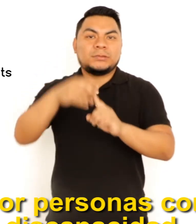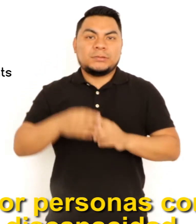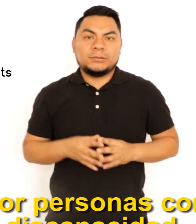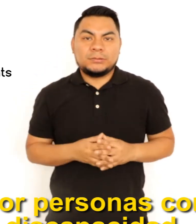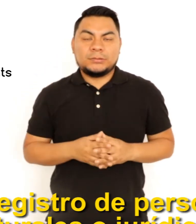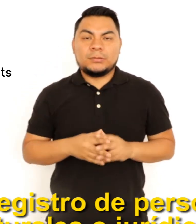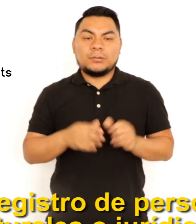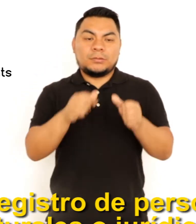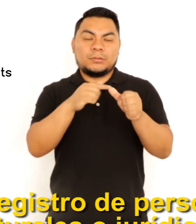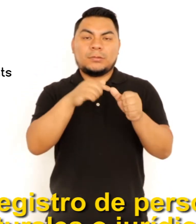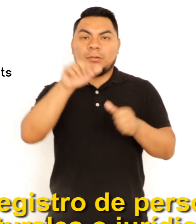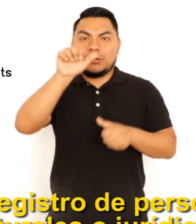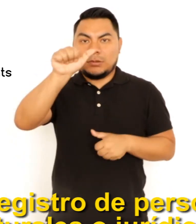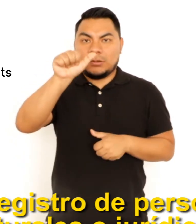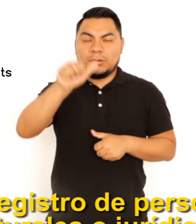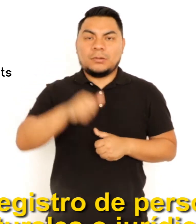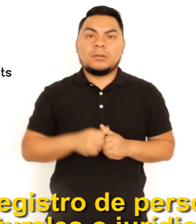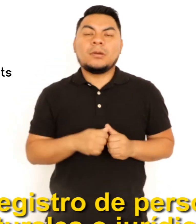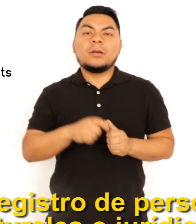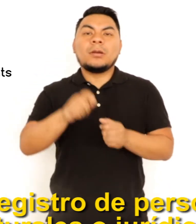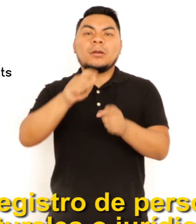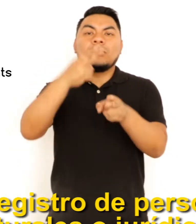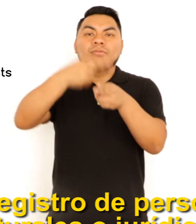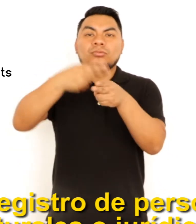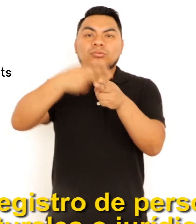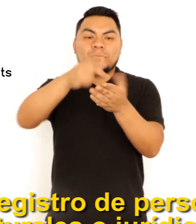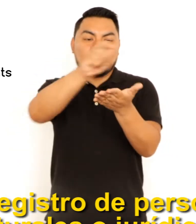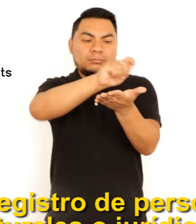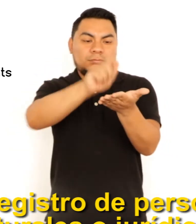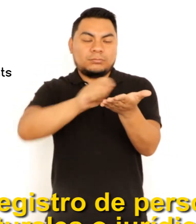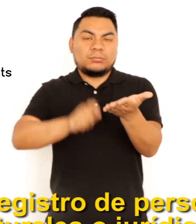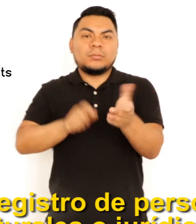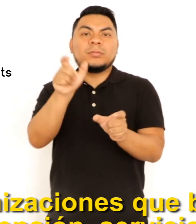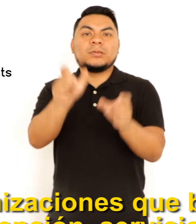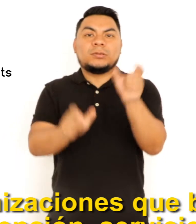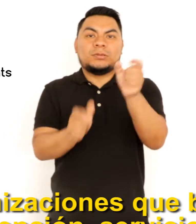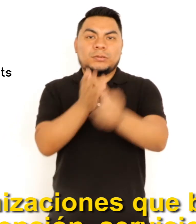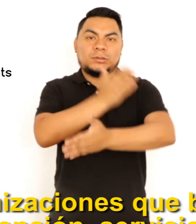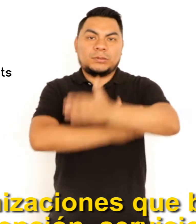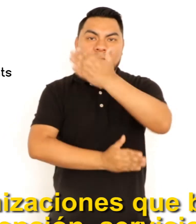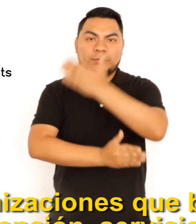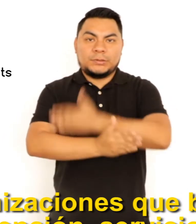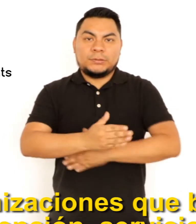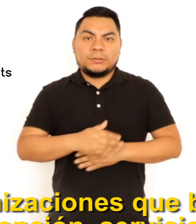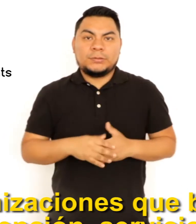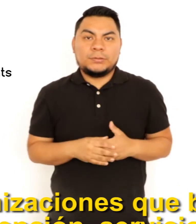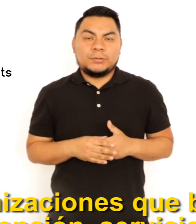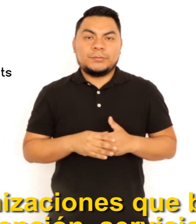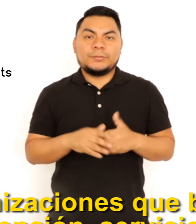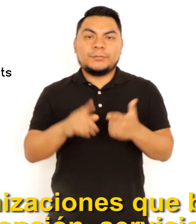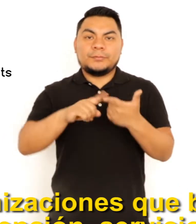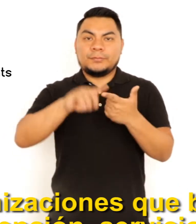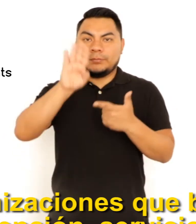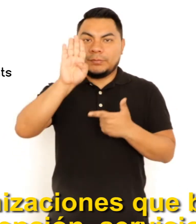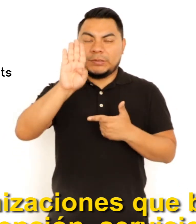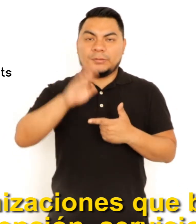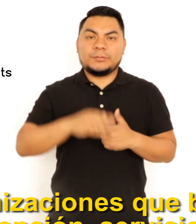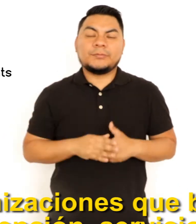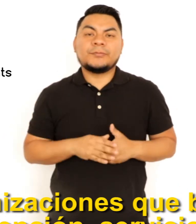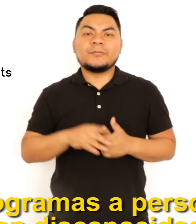D. REGISTRO DE PERSONAS NATURALES O JURÍDICAS U ORGANIZACIONES QUE BRINDAN ATENCIÓN, SERVICIOS Y